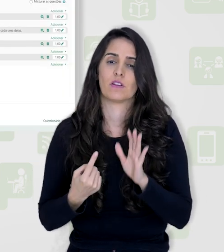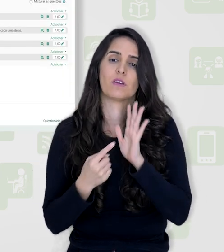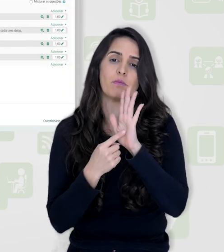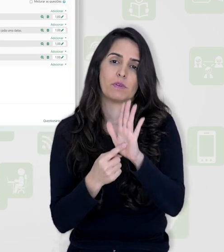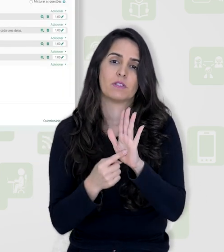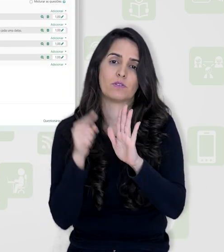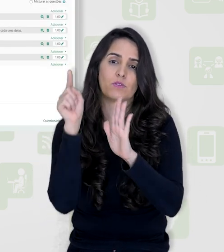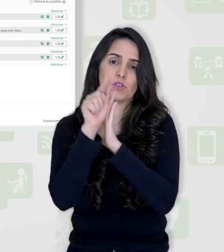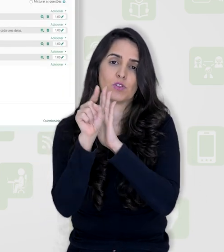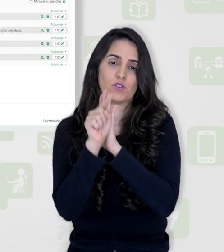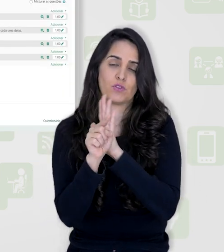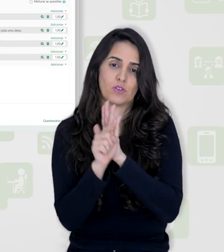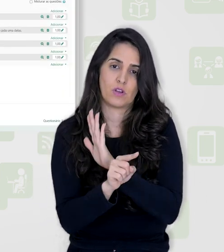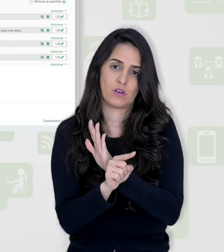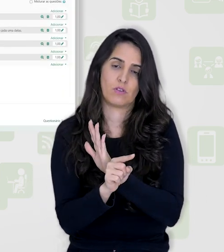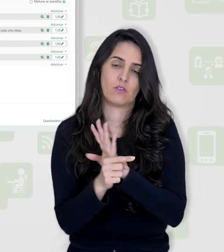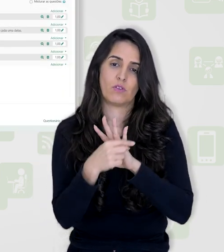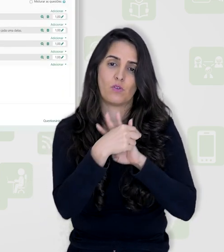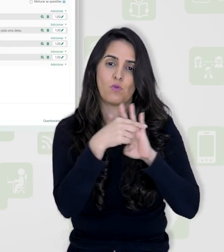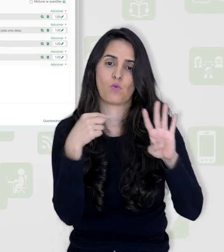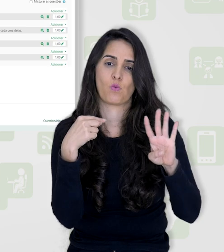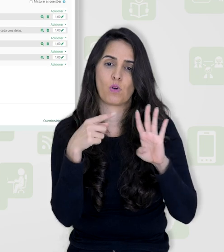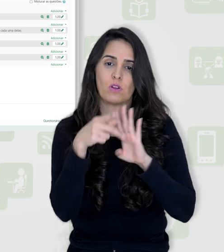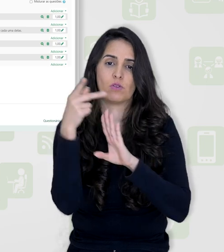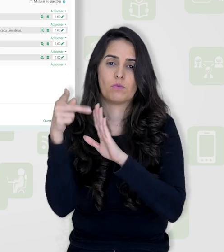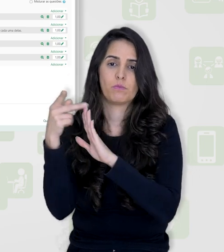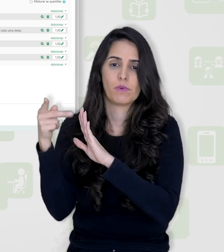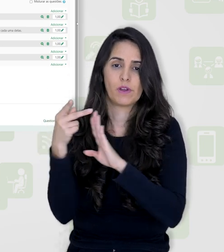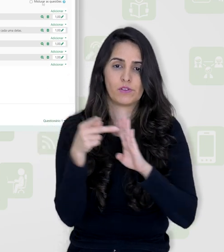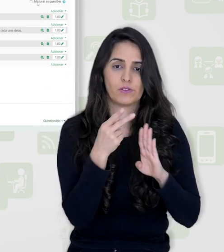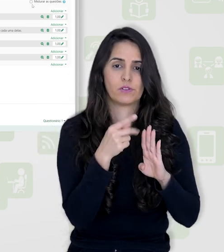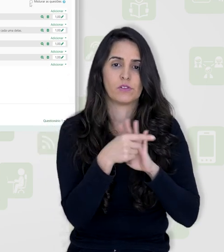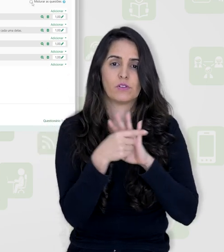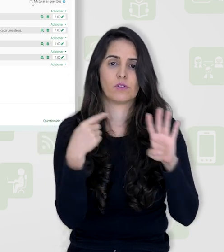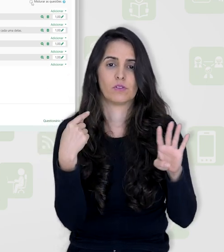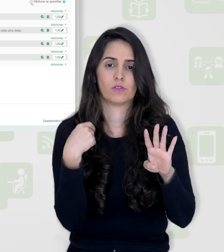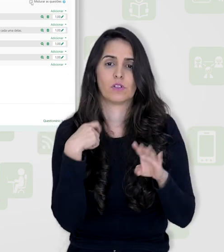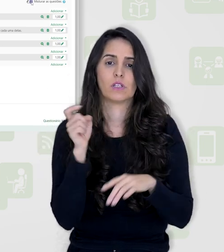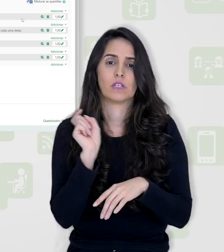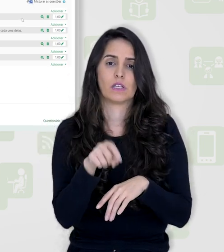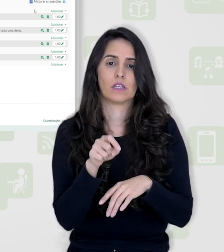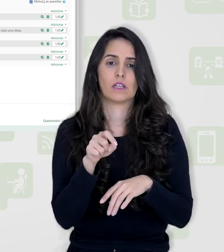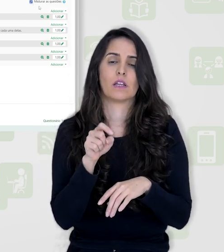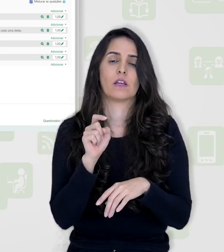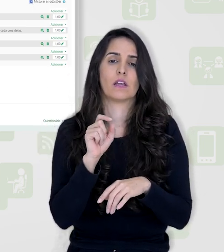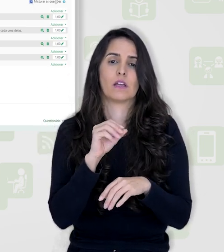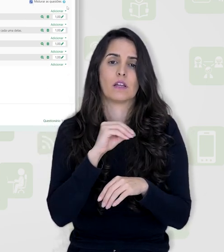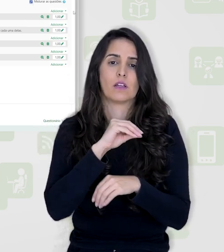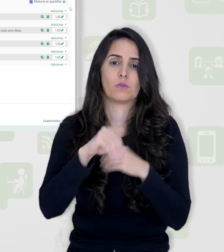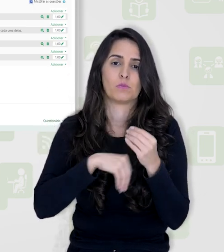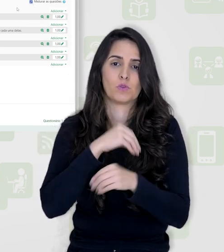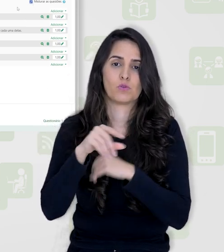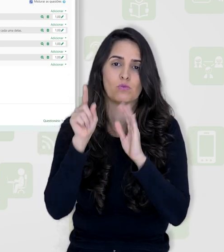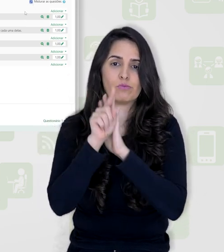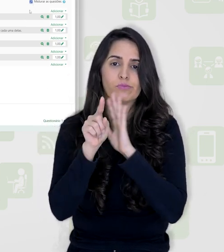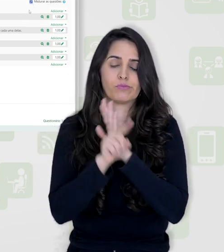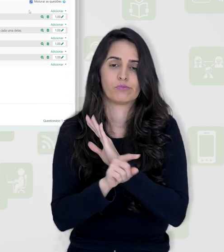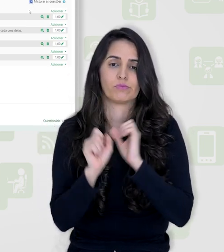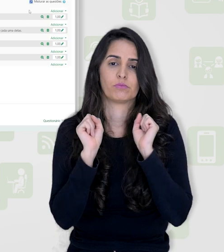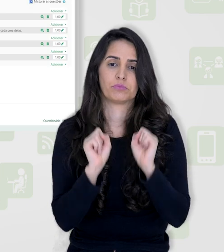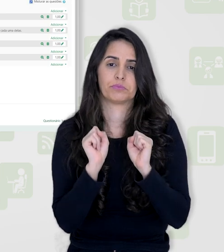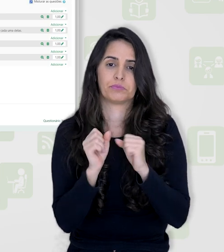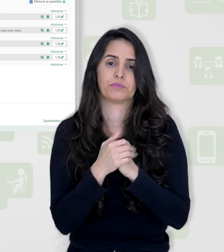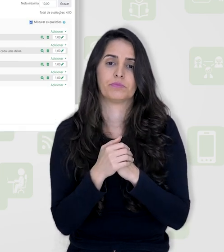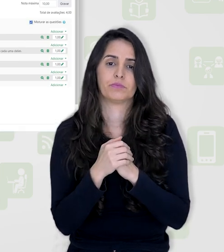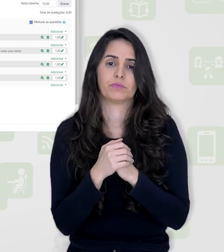já apareceu aqui para mim o meu questionário com as quatro páginas. E eu posso também clicar aqui para misturar essas